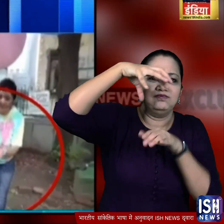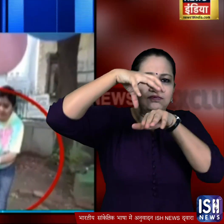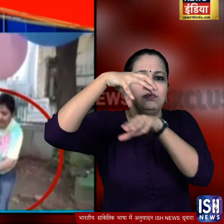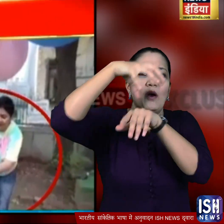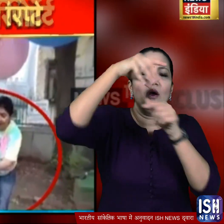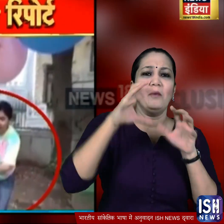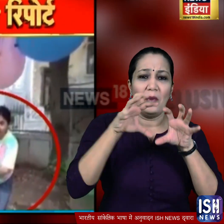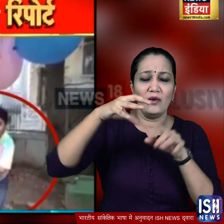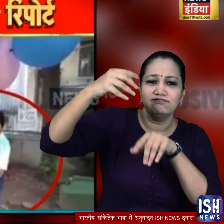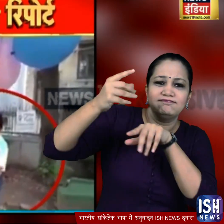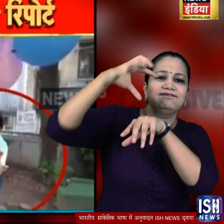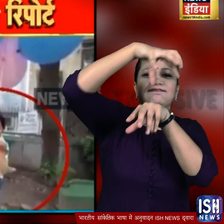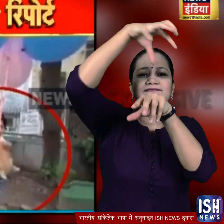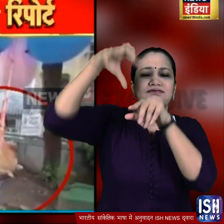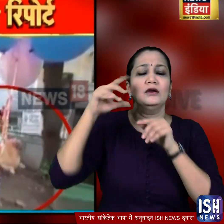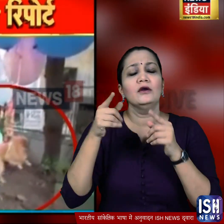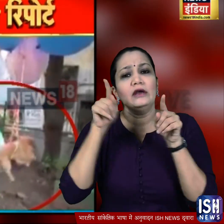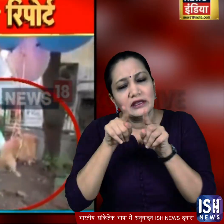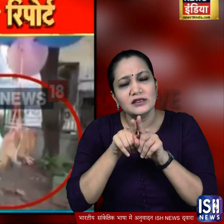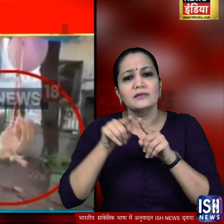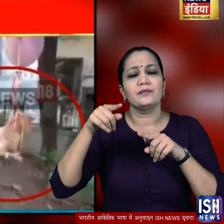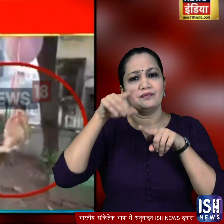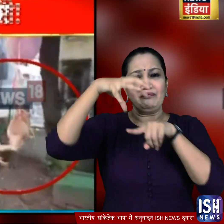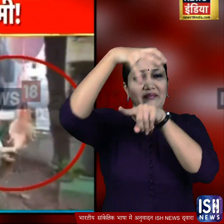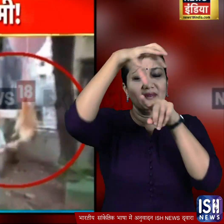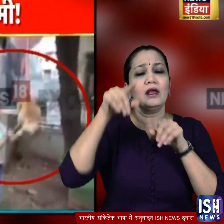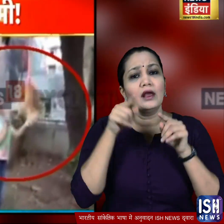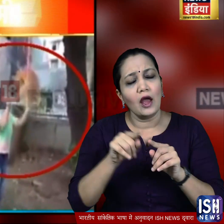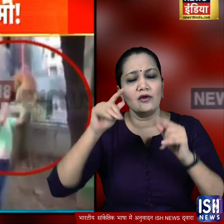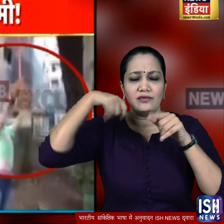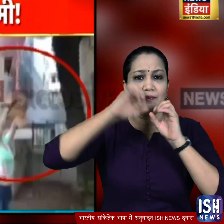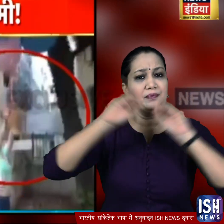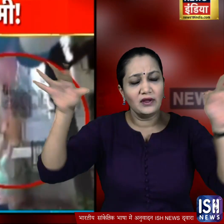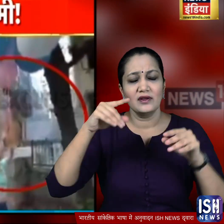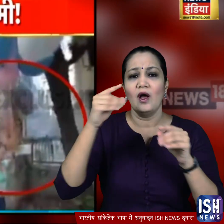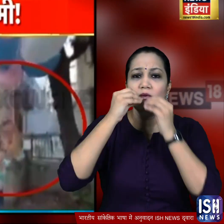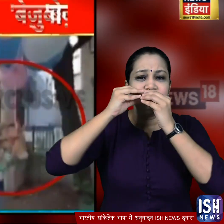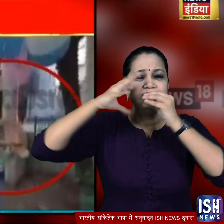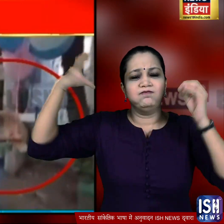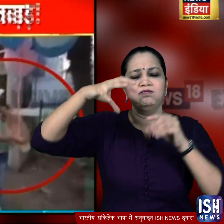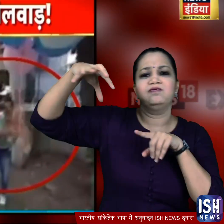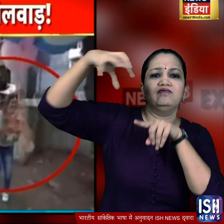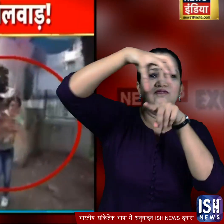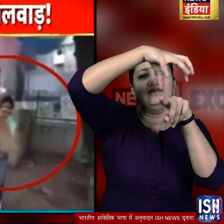जिसके वाइरल होते ही विवाद हो गया क्योंकि इसमें गौरफ शर्मा अपने पालतू कुत्ते को गैस वाले घुबारों के साथ उलाता नजर आया